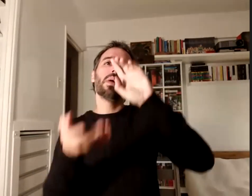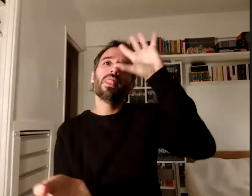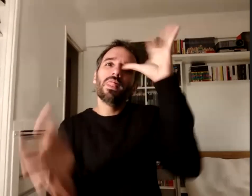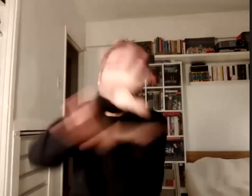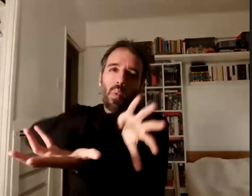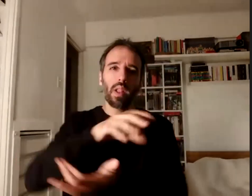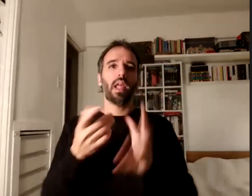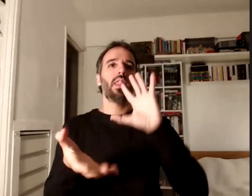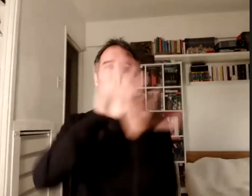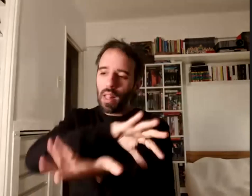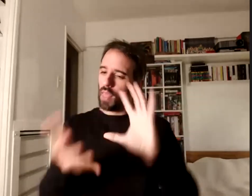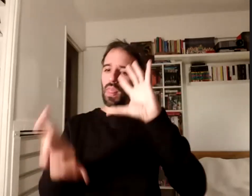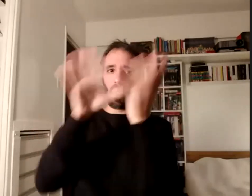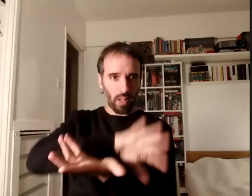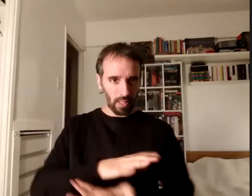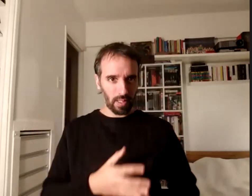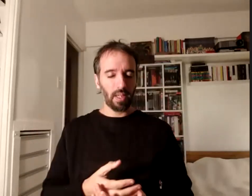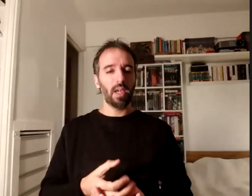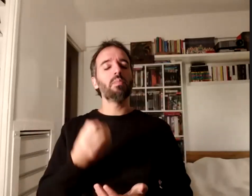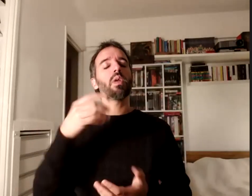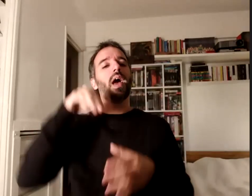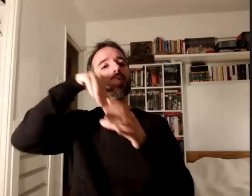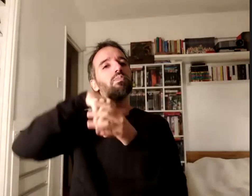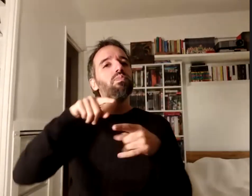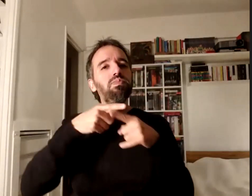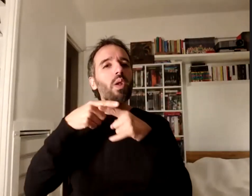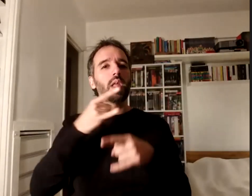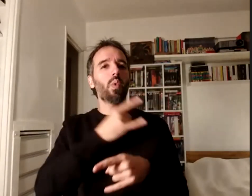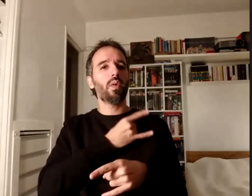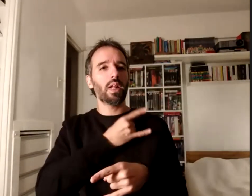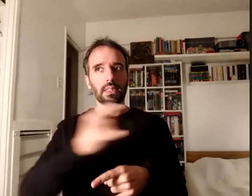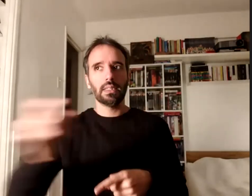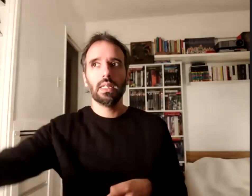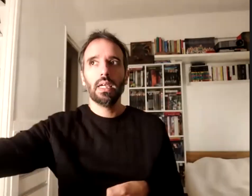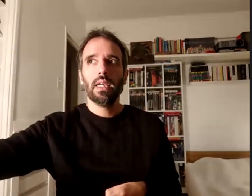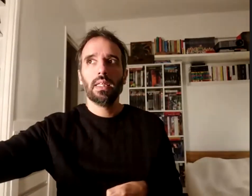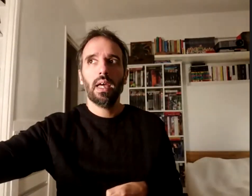vuelta porque las políticas universitarias creo que están totalmente saturadas